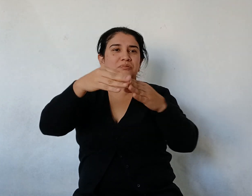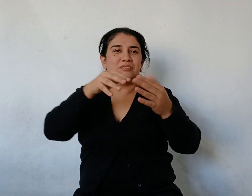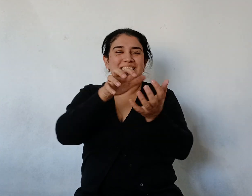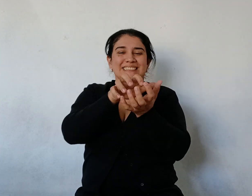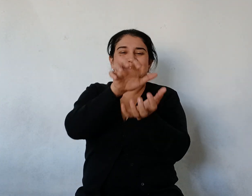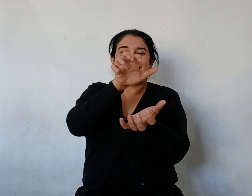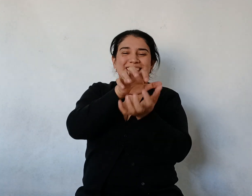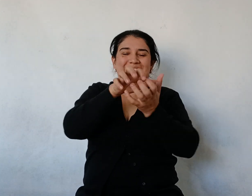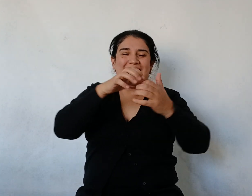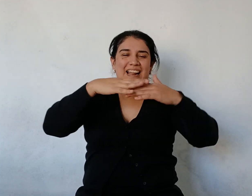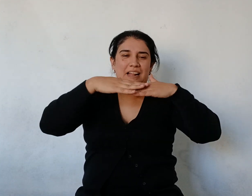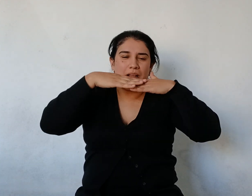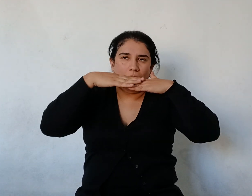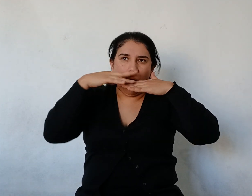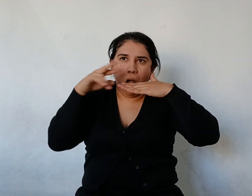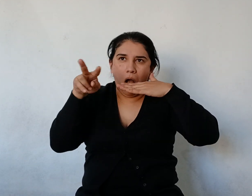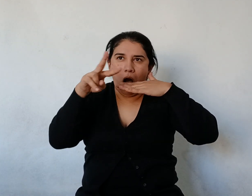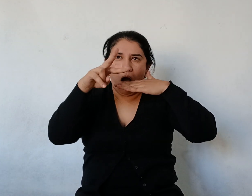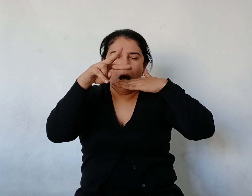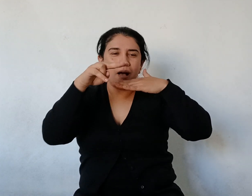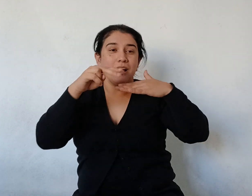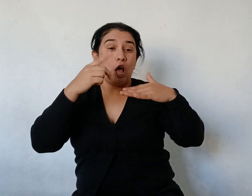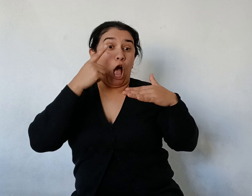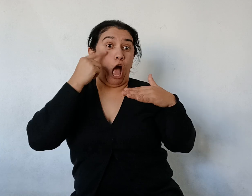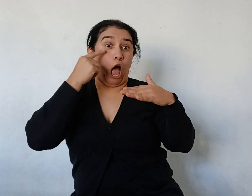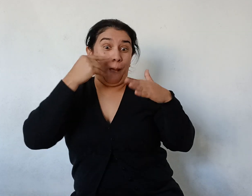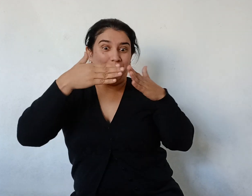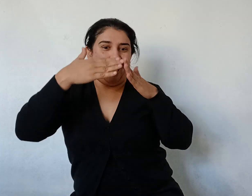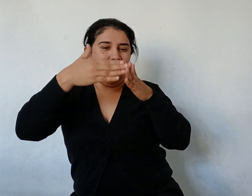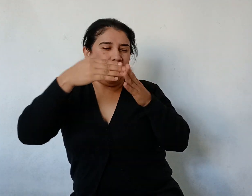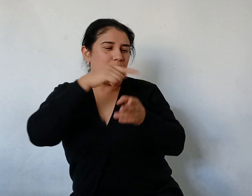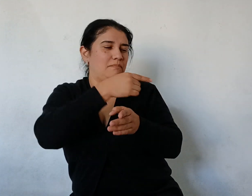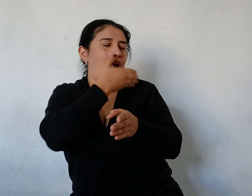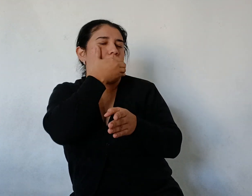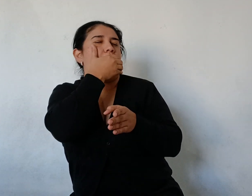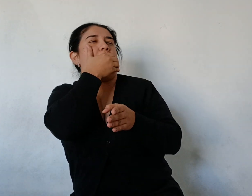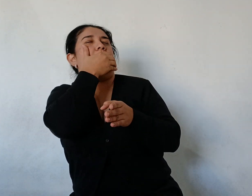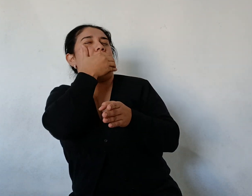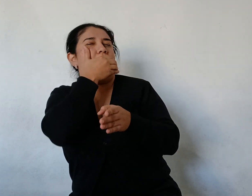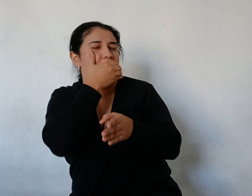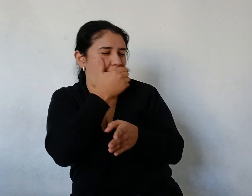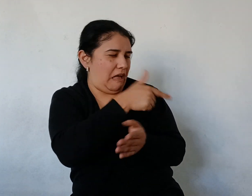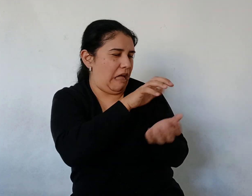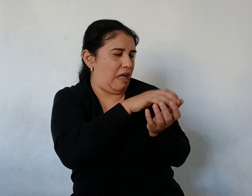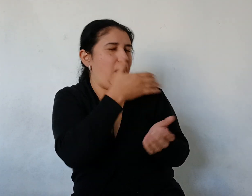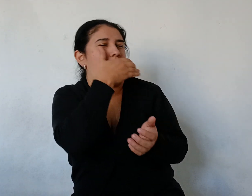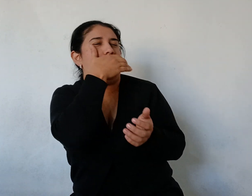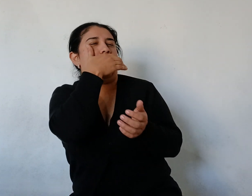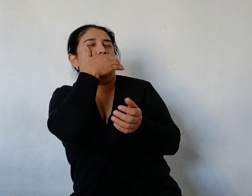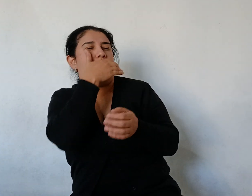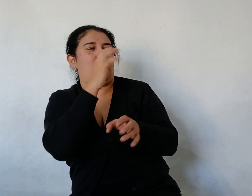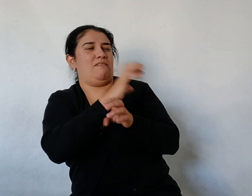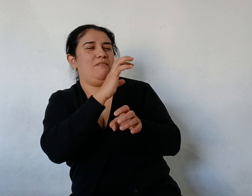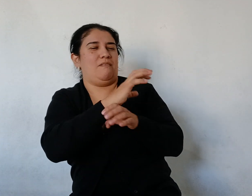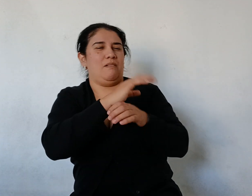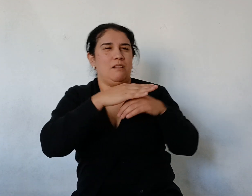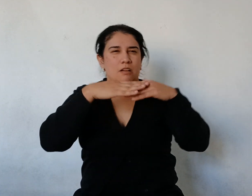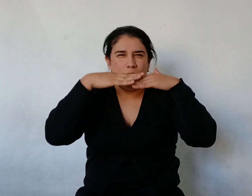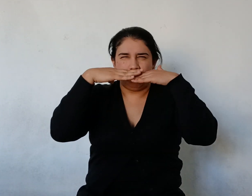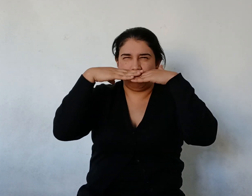Bueno Dijeron entonces los yacarés Saliendo de la Vamos a comer todos Porque el buque